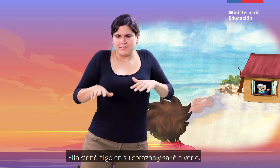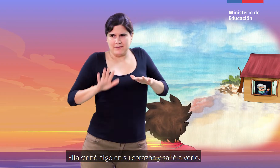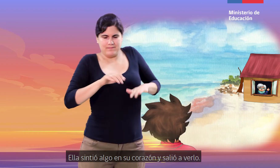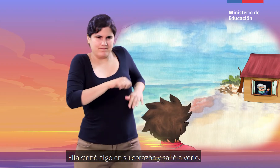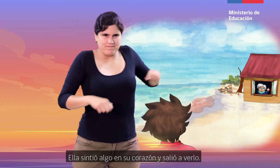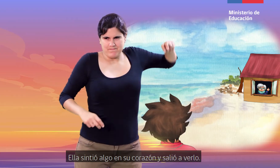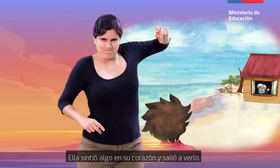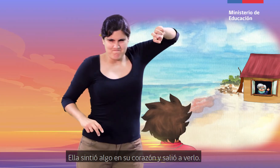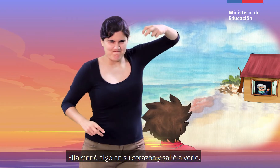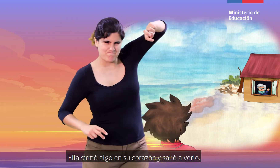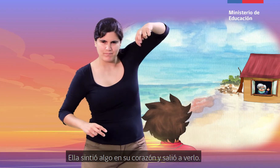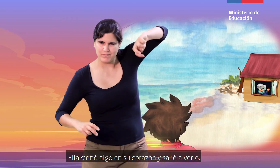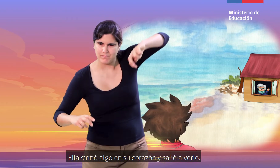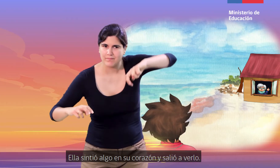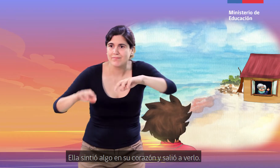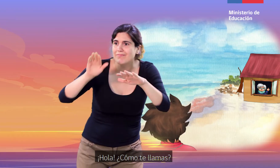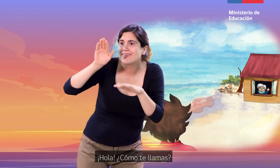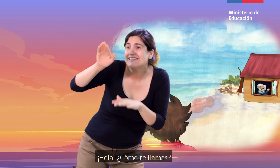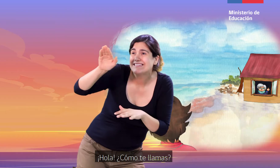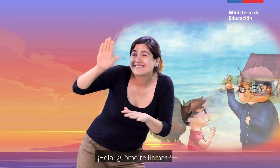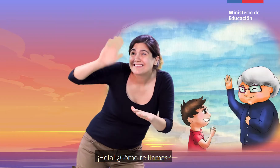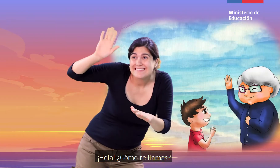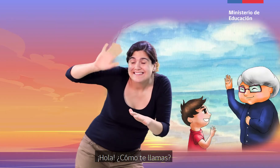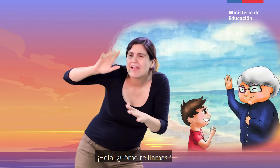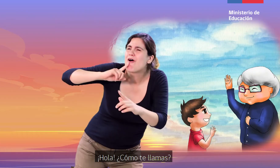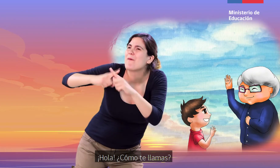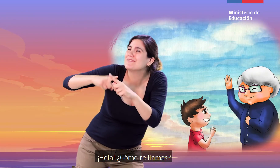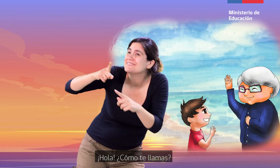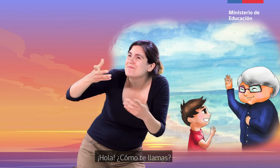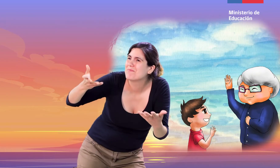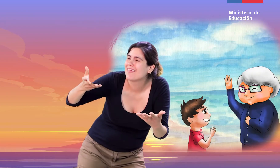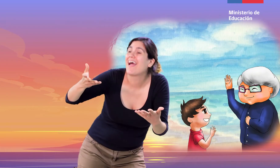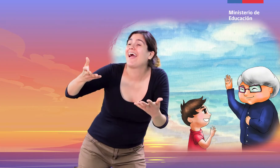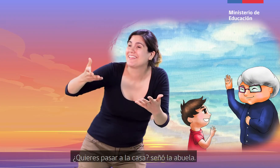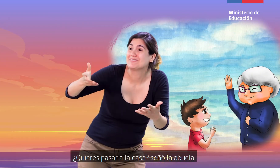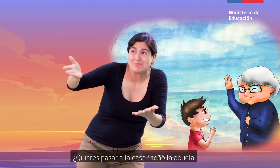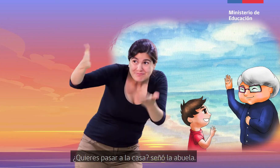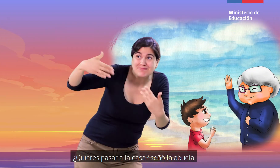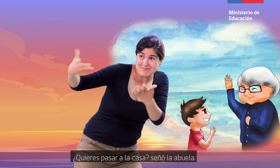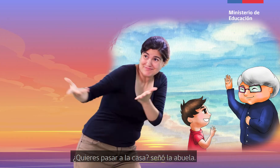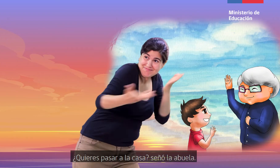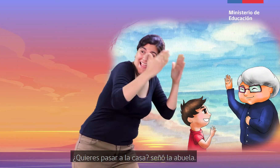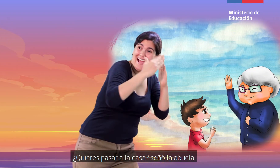algo en su corazón y salió a verlo. ¡Hola! ¿Cómo te llamas? ¿Quieres pasar a la casa?